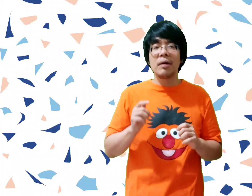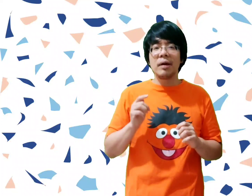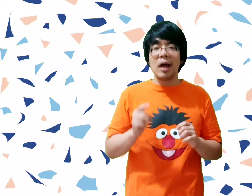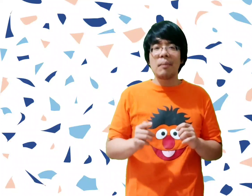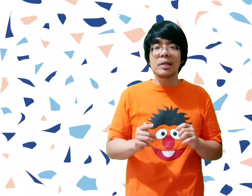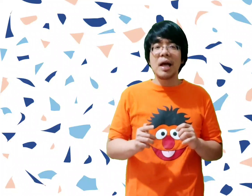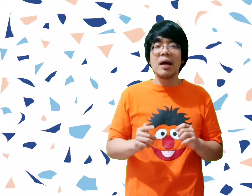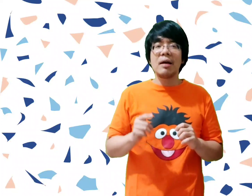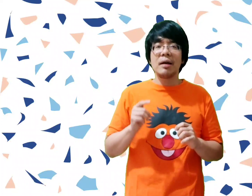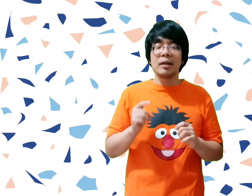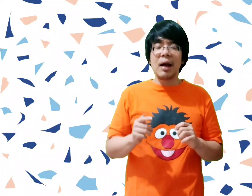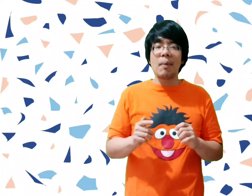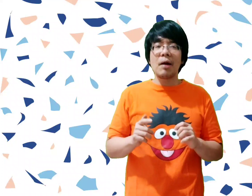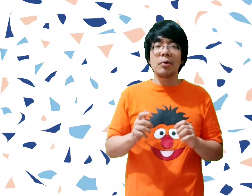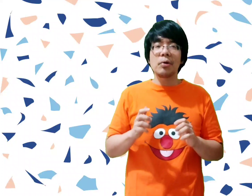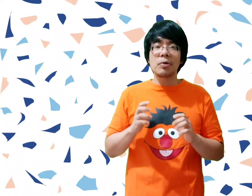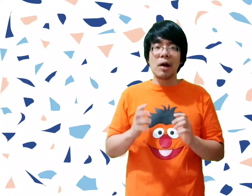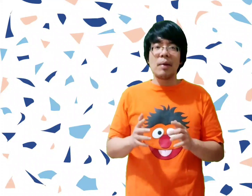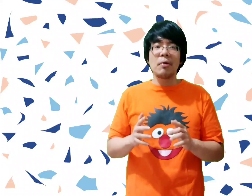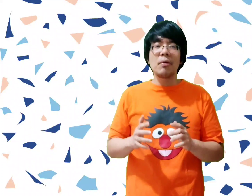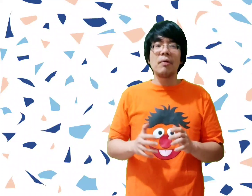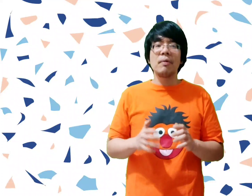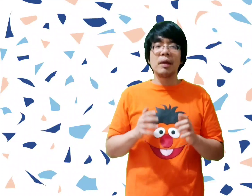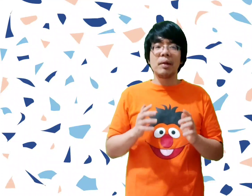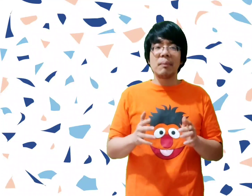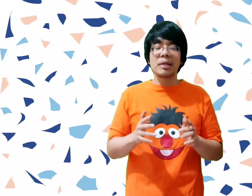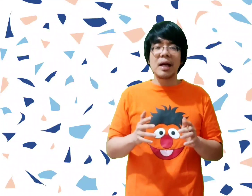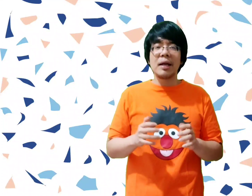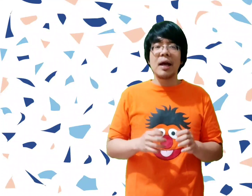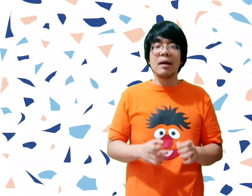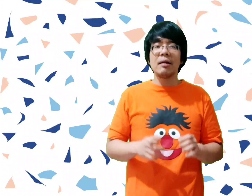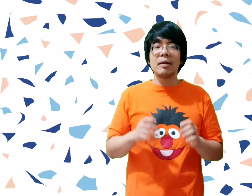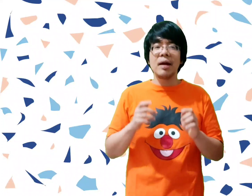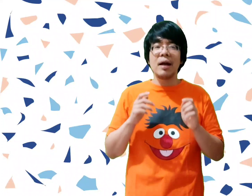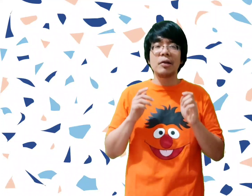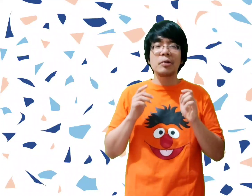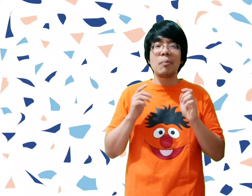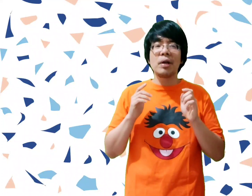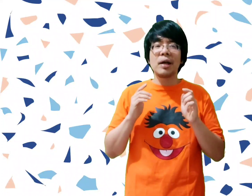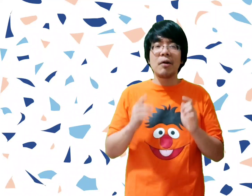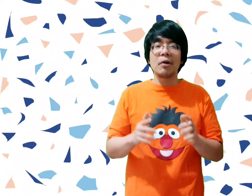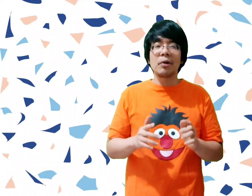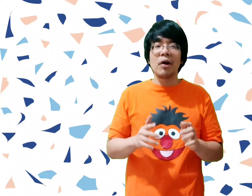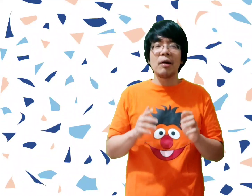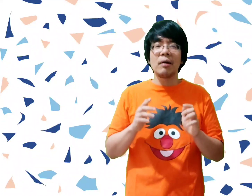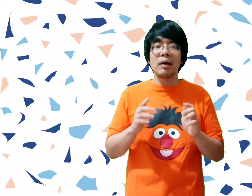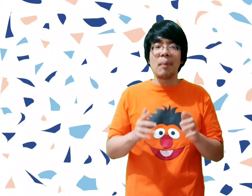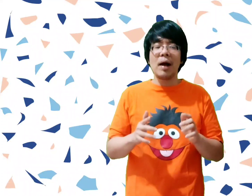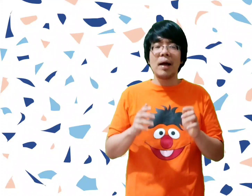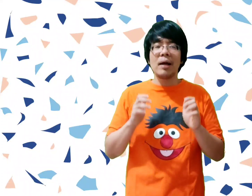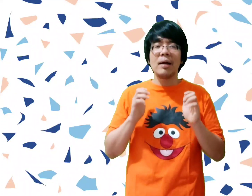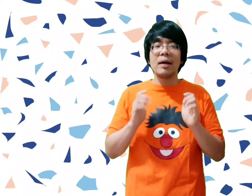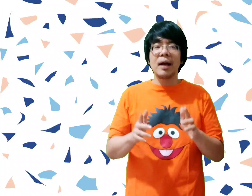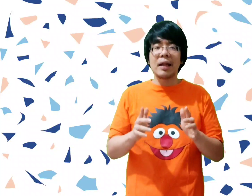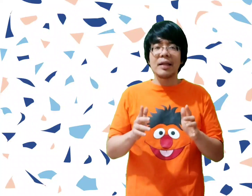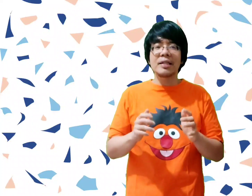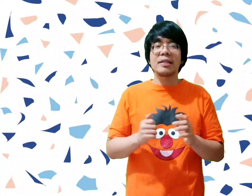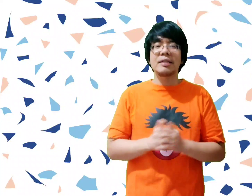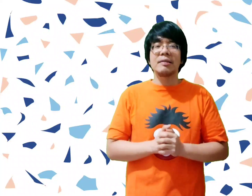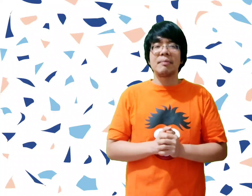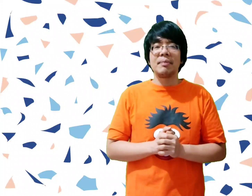minggu yang bisa diterapkan untuk sekolah minggu. Teman-teman sekalian, dan itu semua tinggal nonton, dipakai